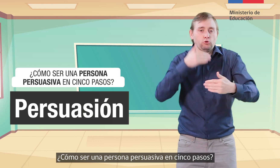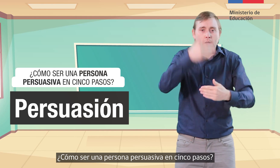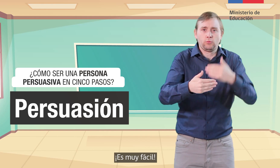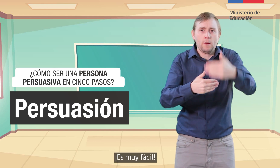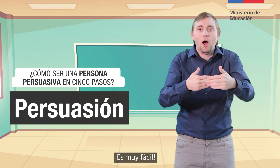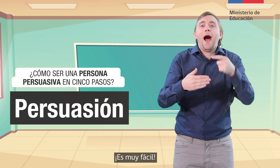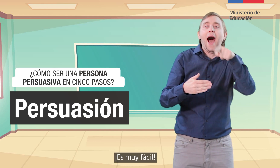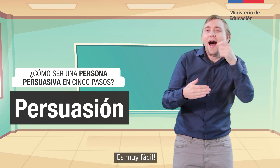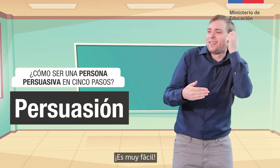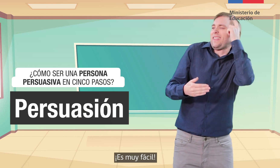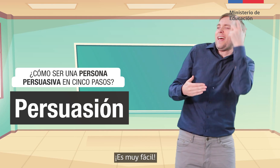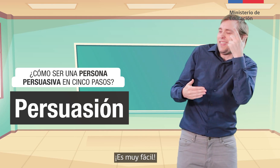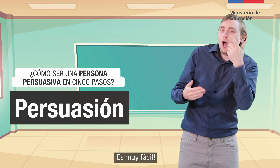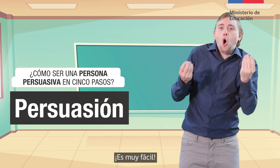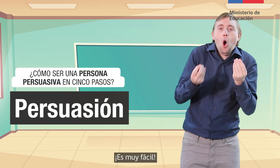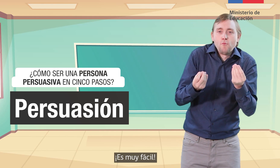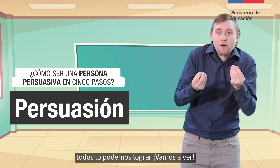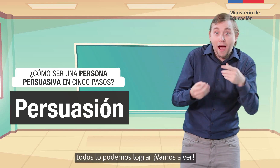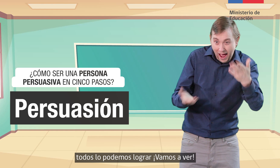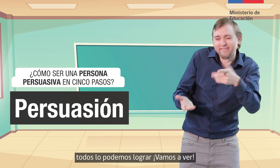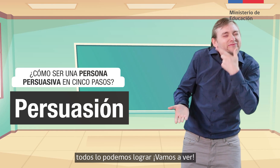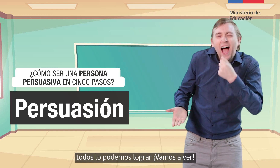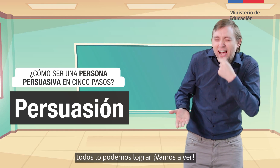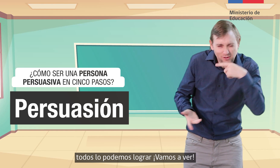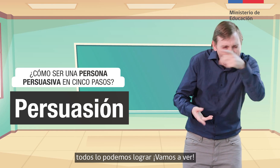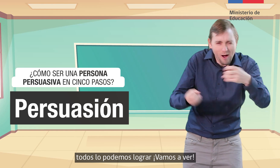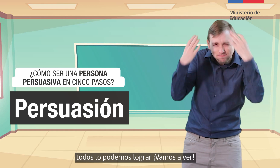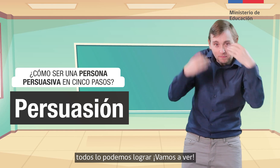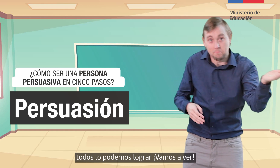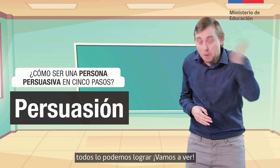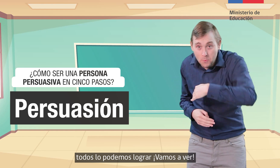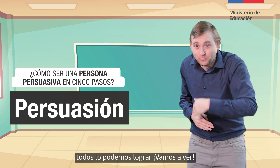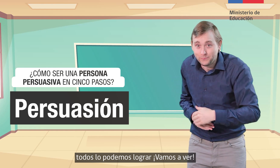¡Es muy fácil! Todos lo podemos lograr. ¡Vamos a ver!